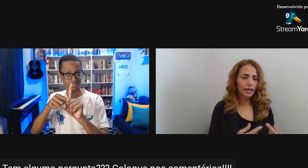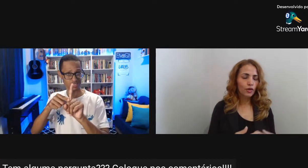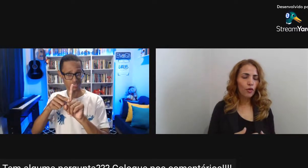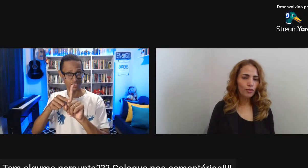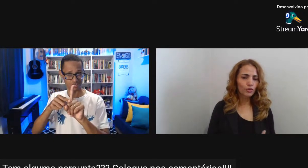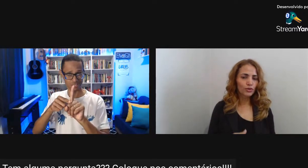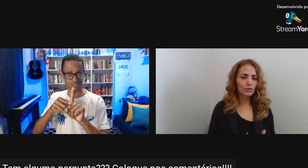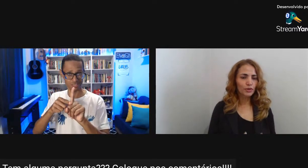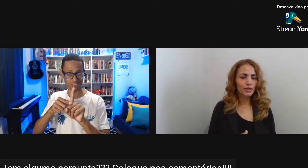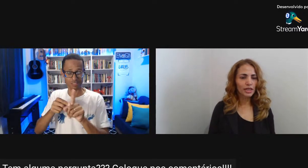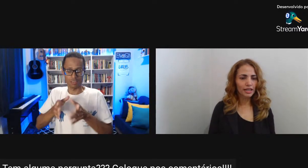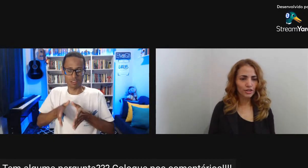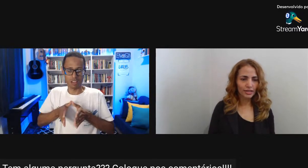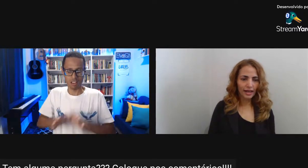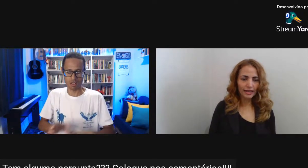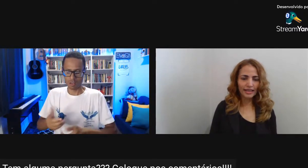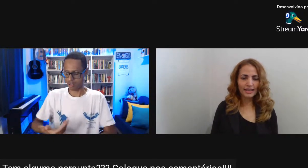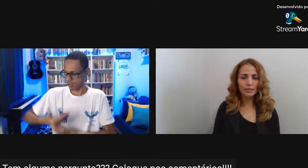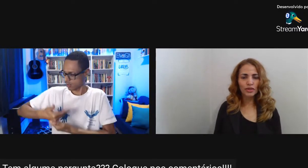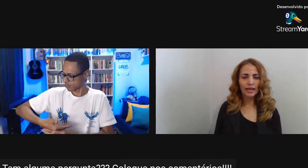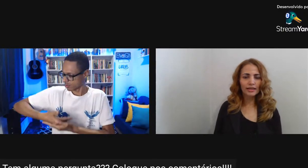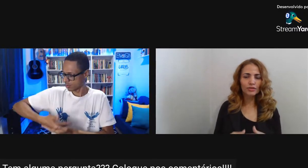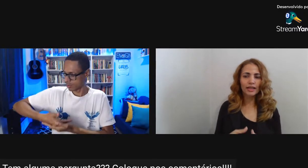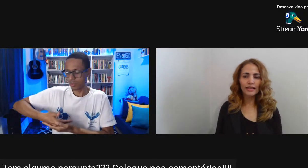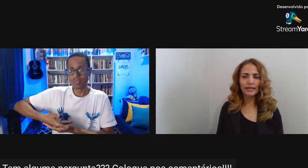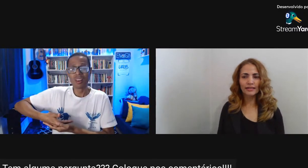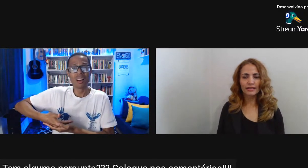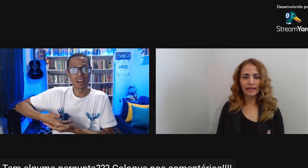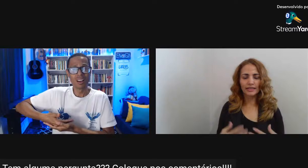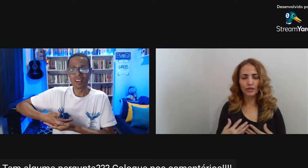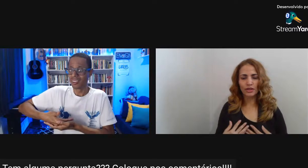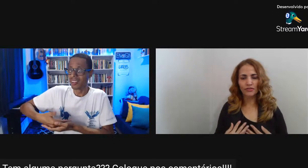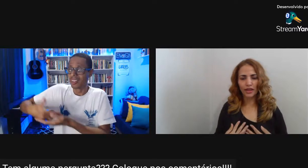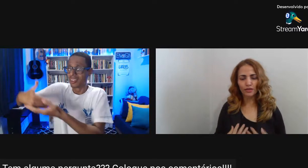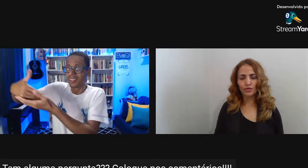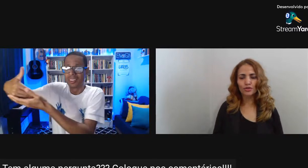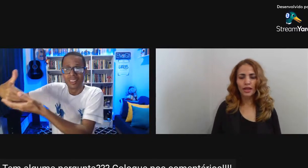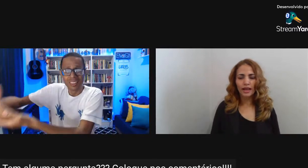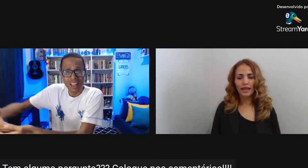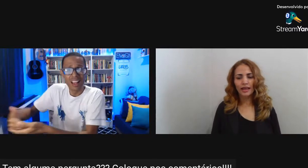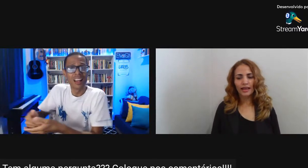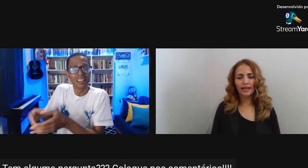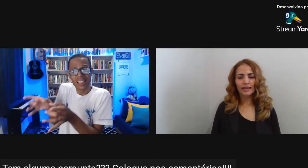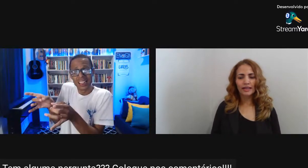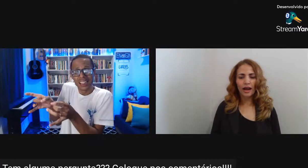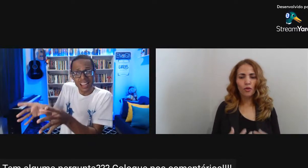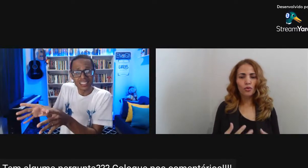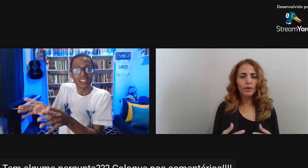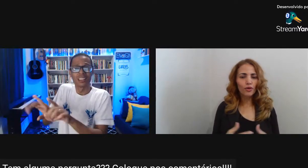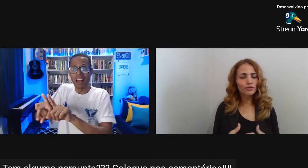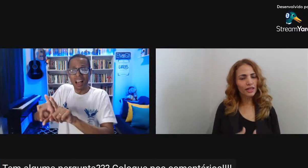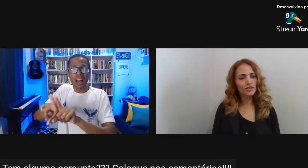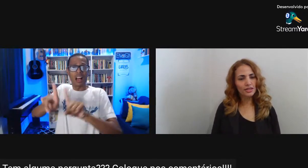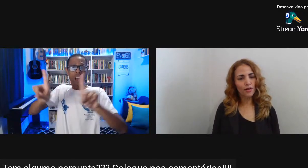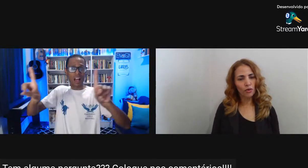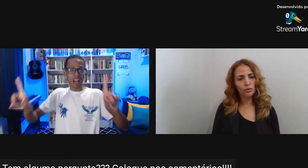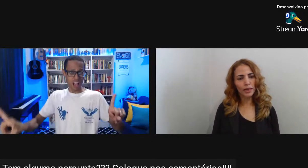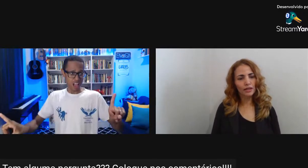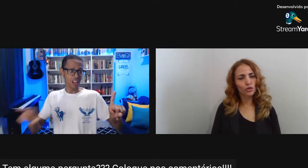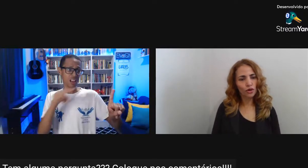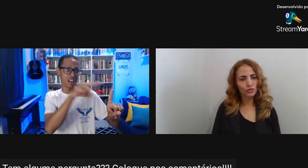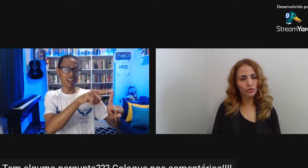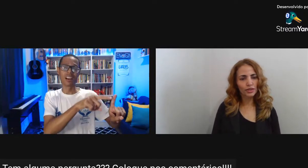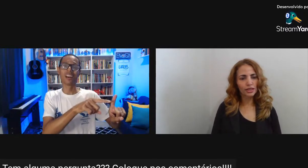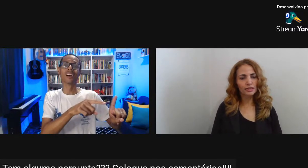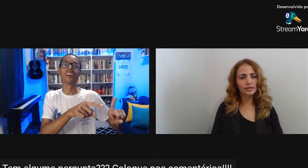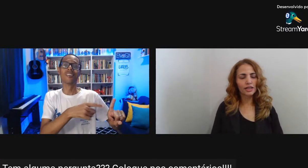Como nós podemos acreditar Que essa mulher Não teria Em seus afetos Alguma contradição Algum